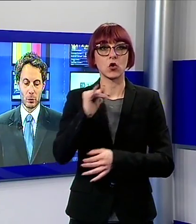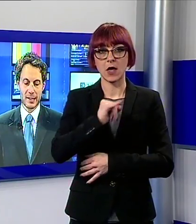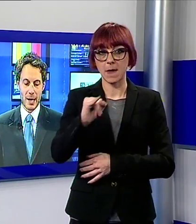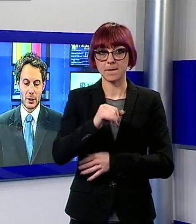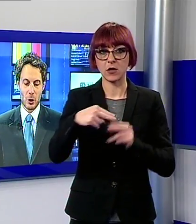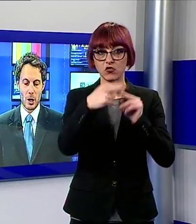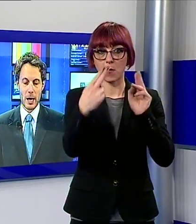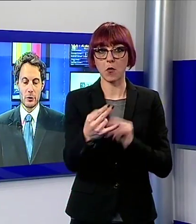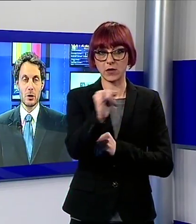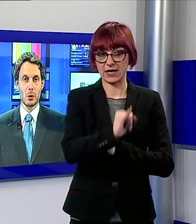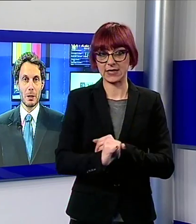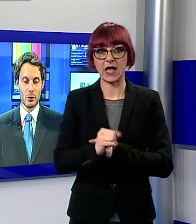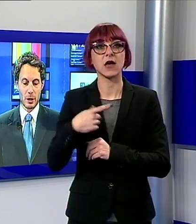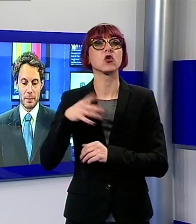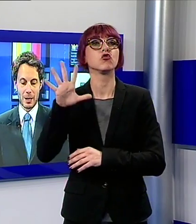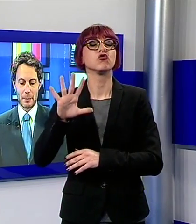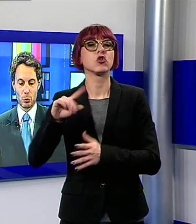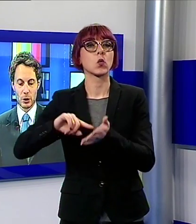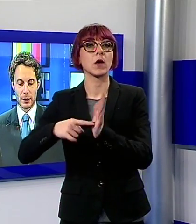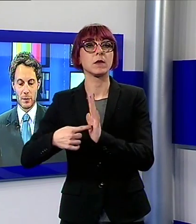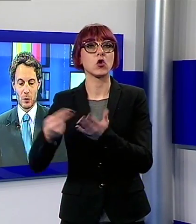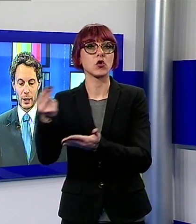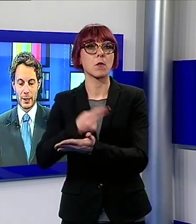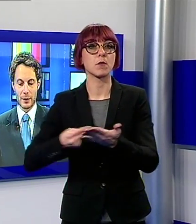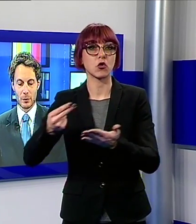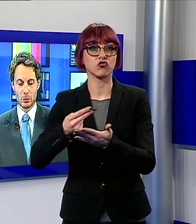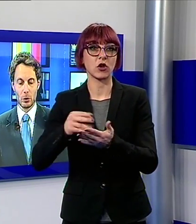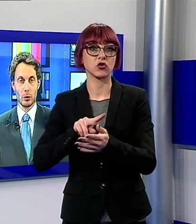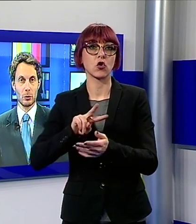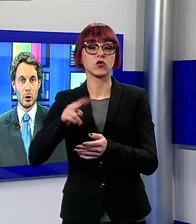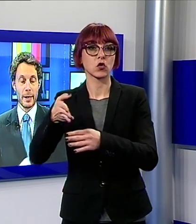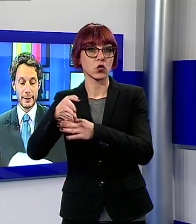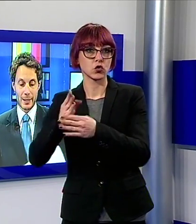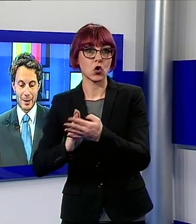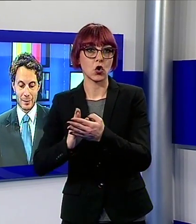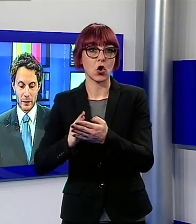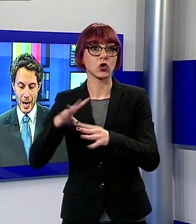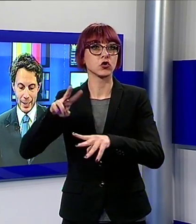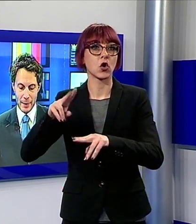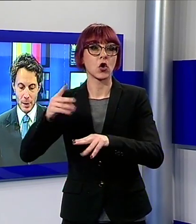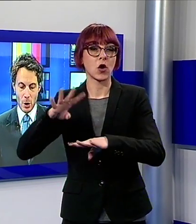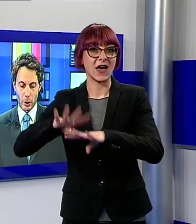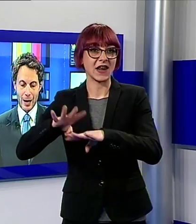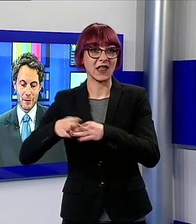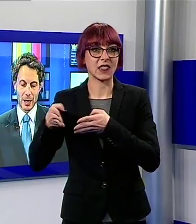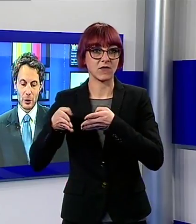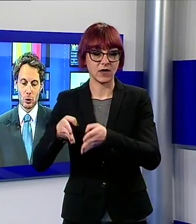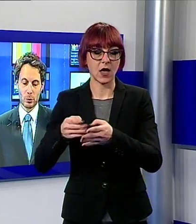Serchio e 5 milioni per la progettazione del secondo lotto degli assi viari Ora a Viareggio una